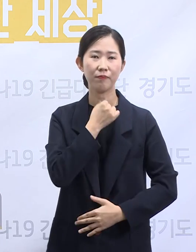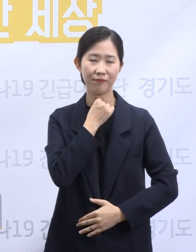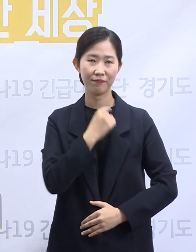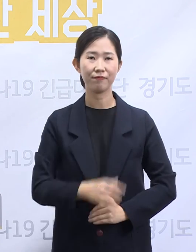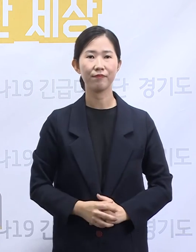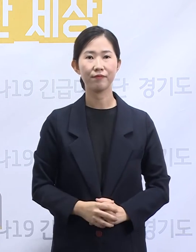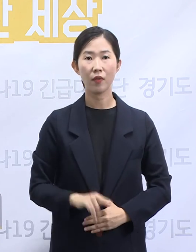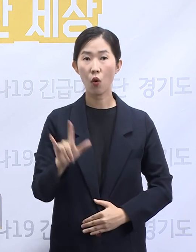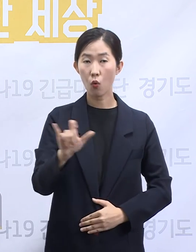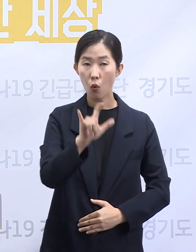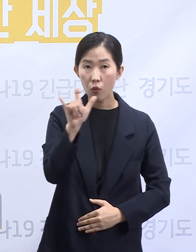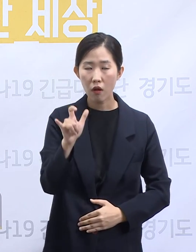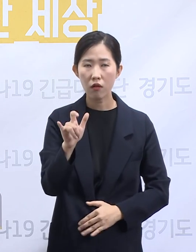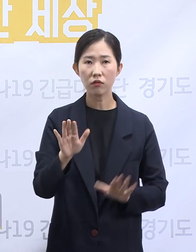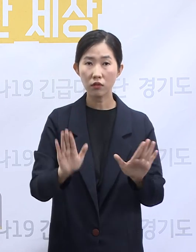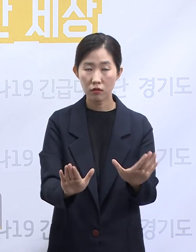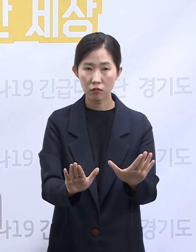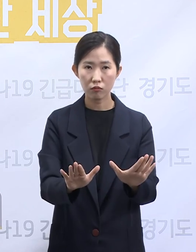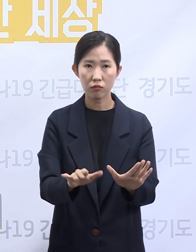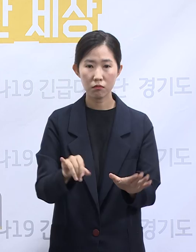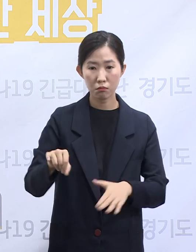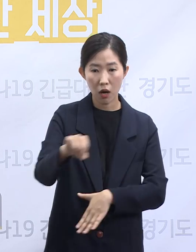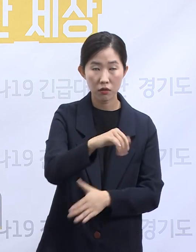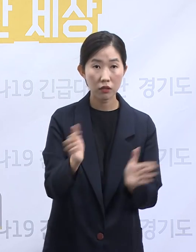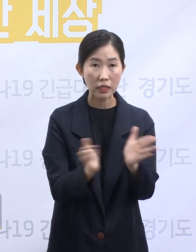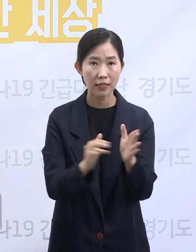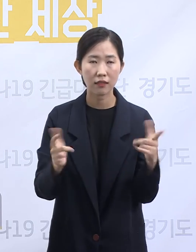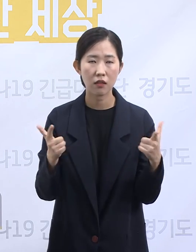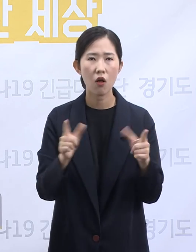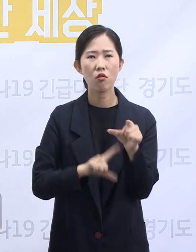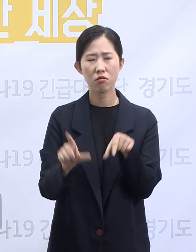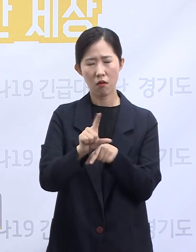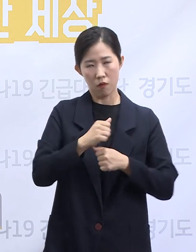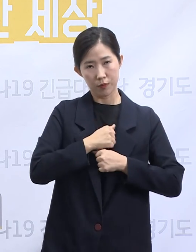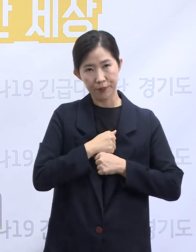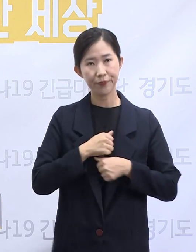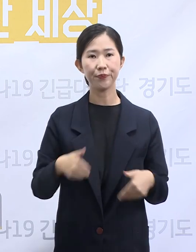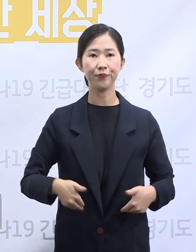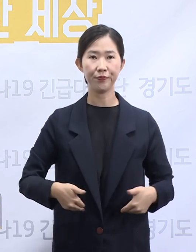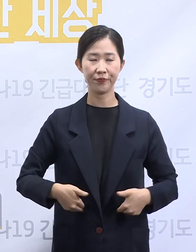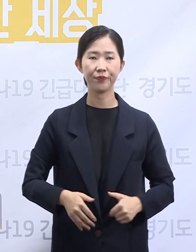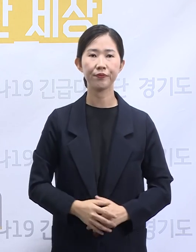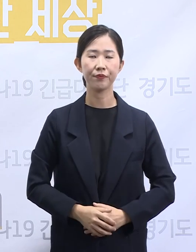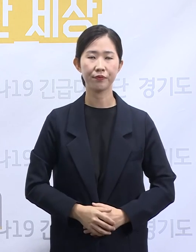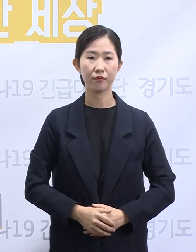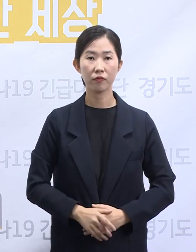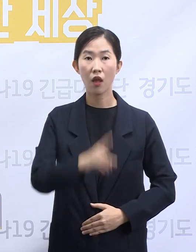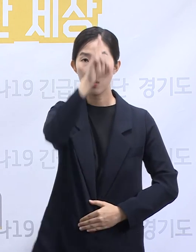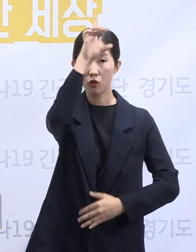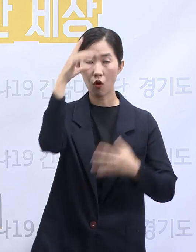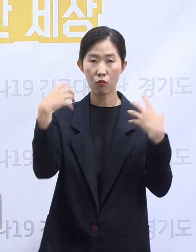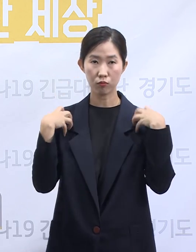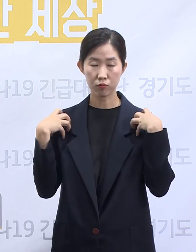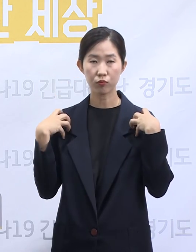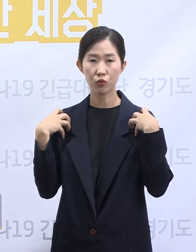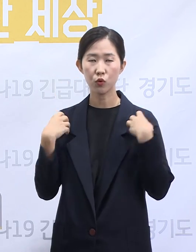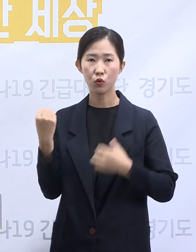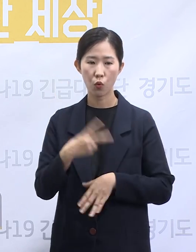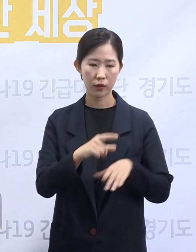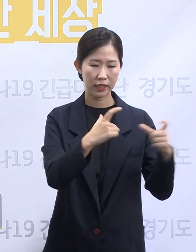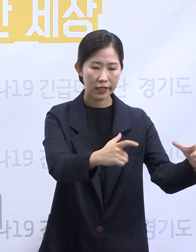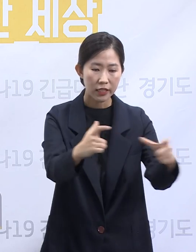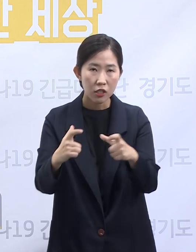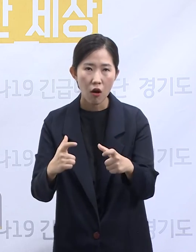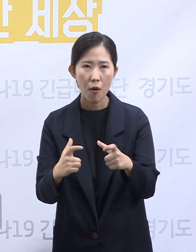코로나19 상황은 아직 끝난 게 아닙니다. 더 경계하고 더 조심해야 합니다. 정부와 지자체가 방역이나